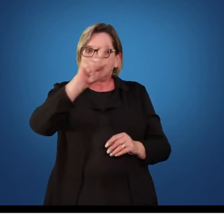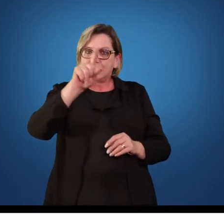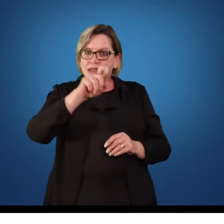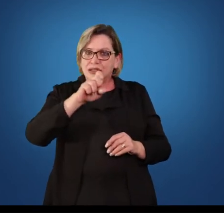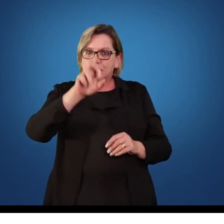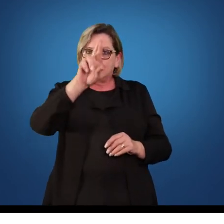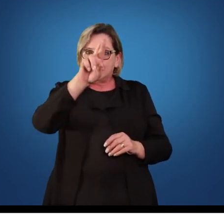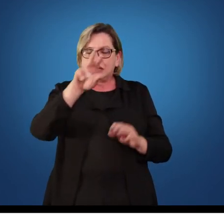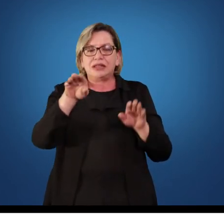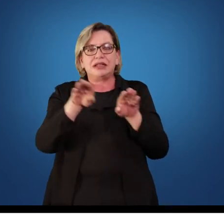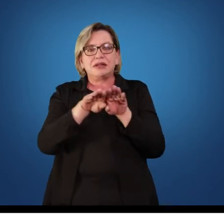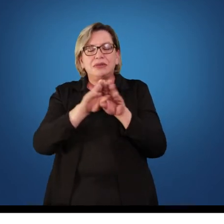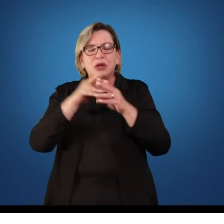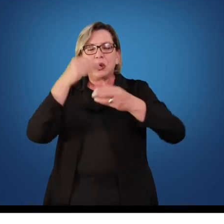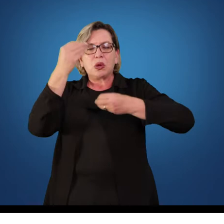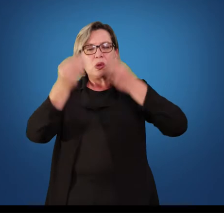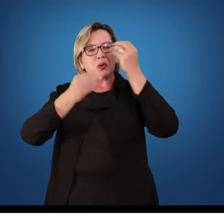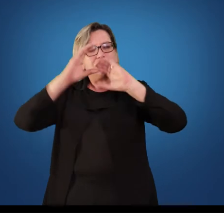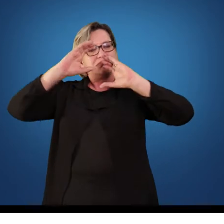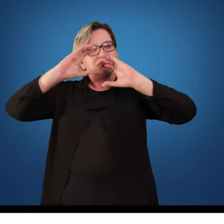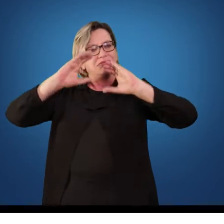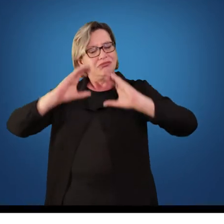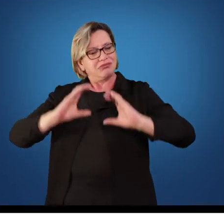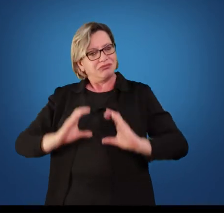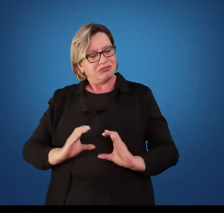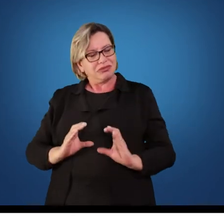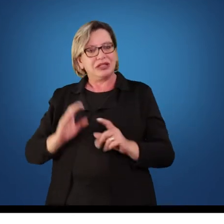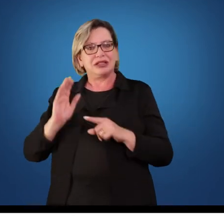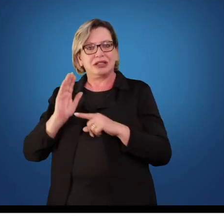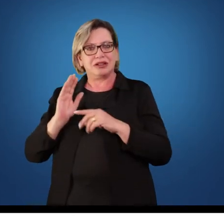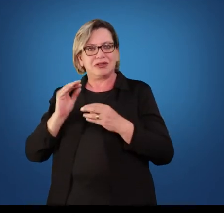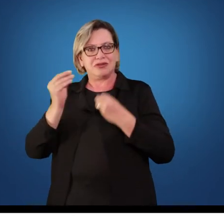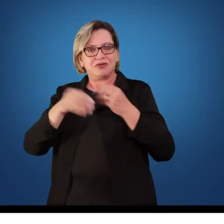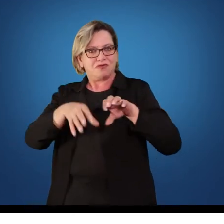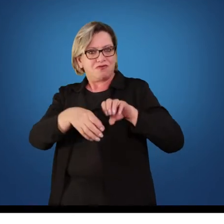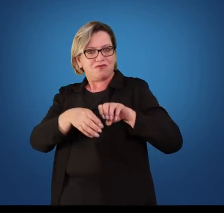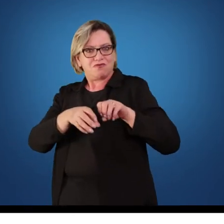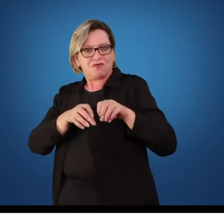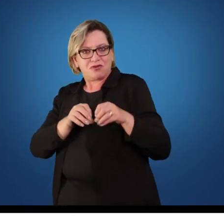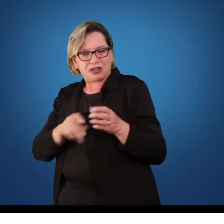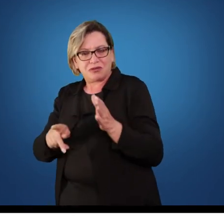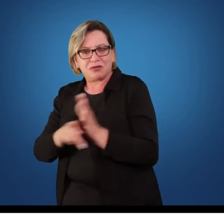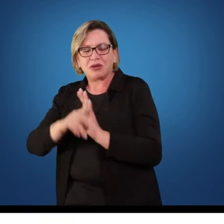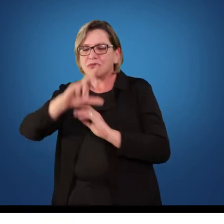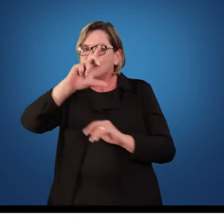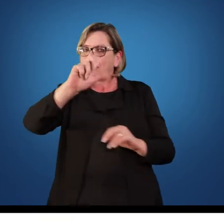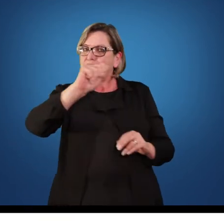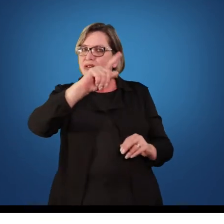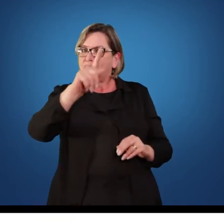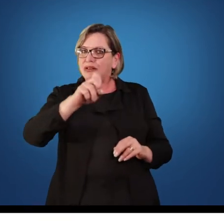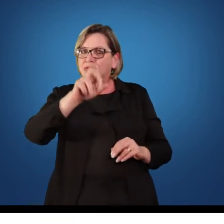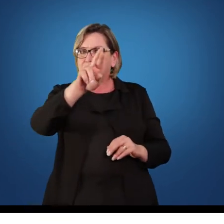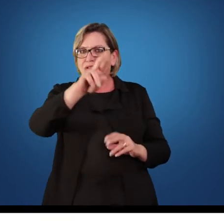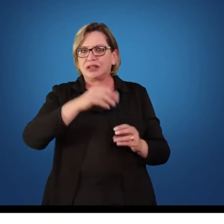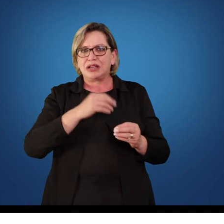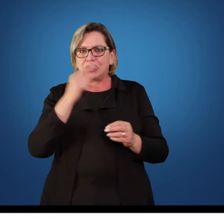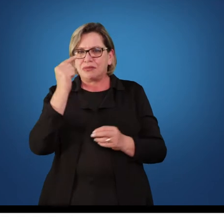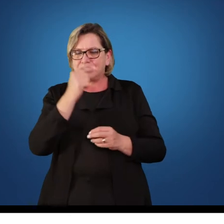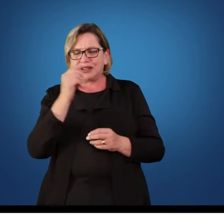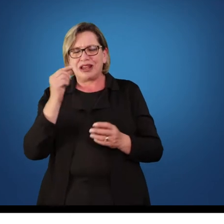cidadão através do lazer, do espaço de lazer, que na cidade de Ponta Grossa na época era muito deficiente, se